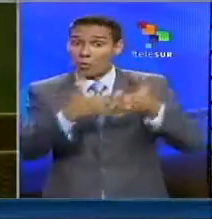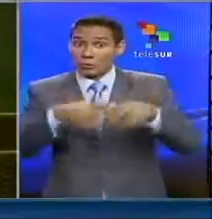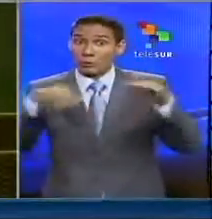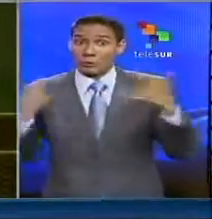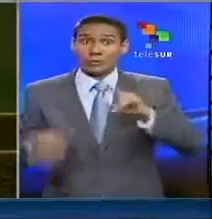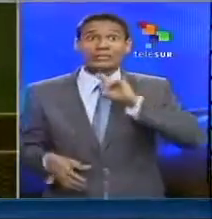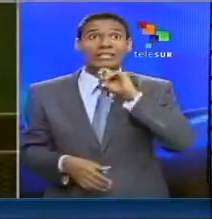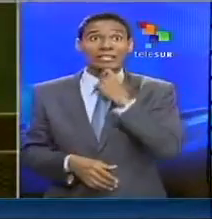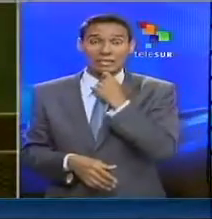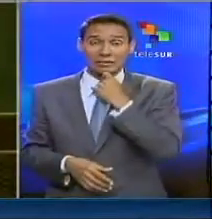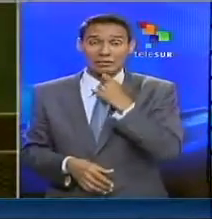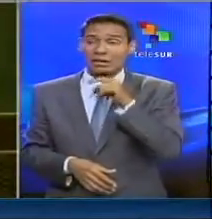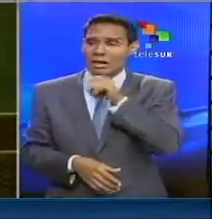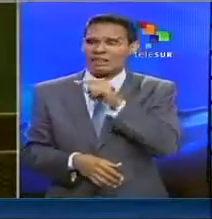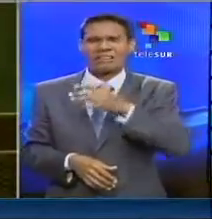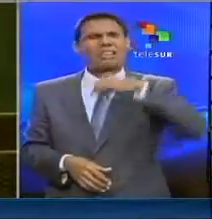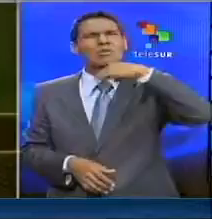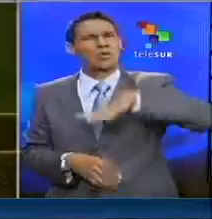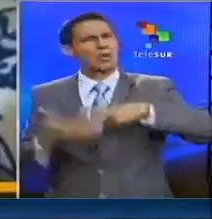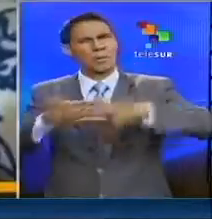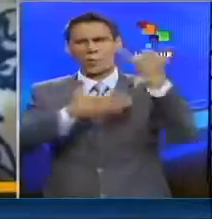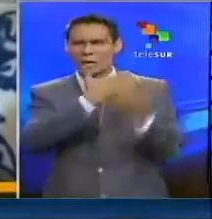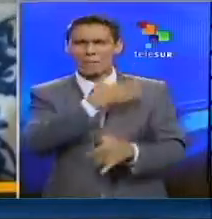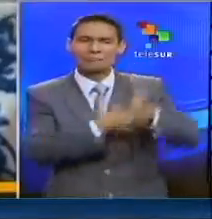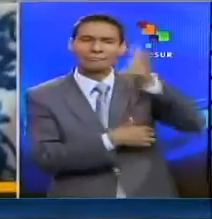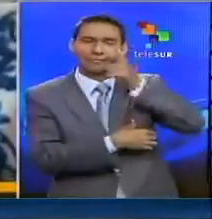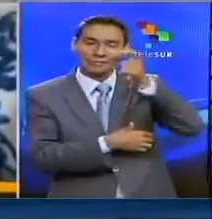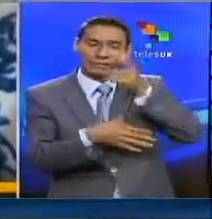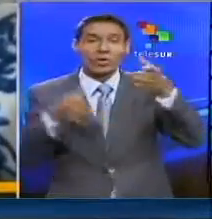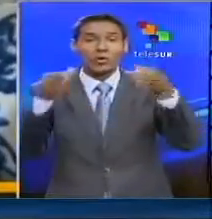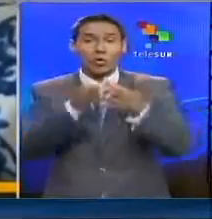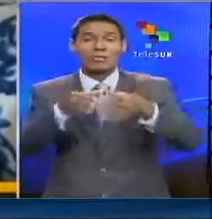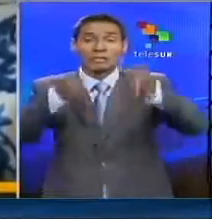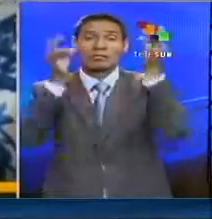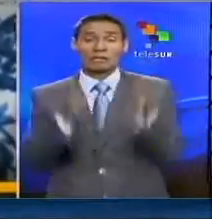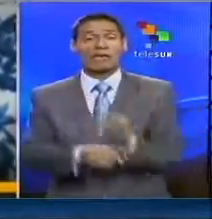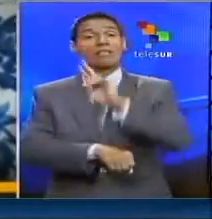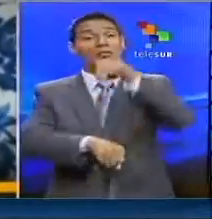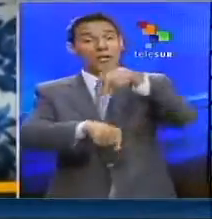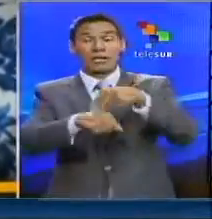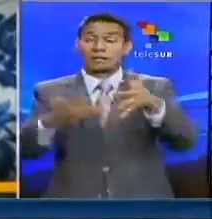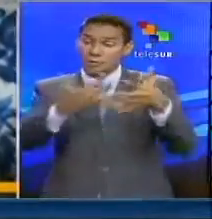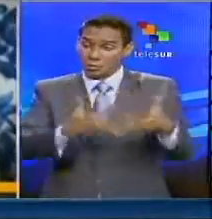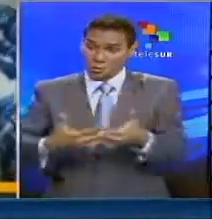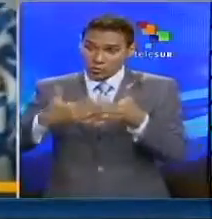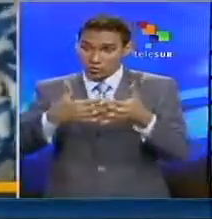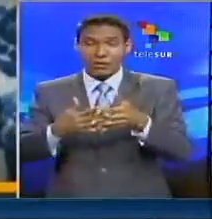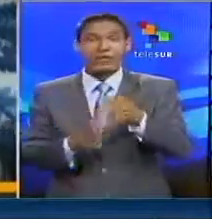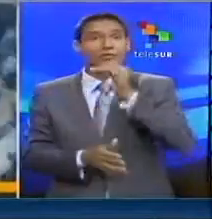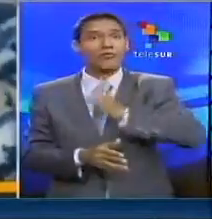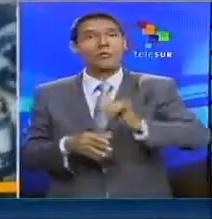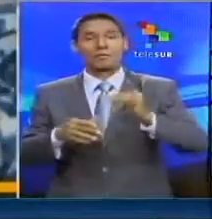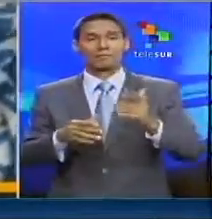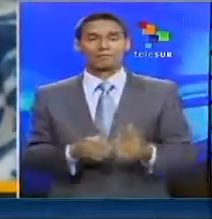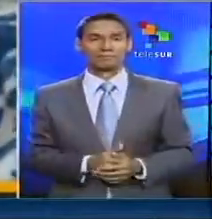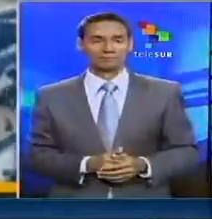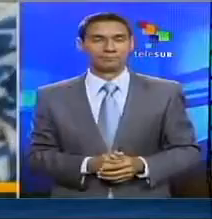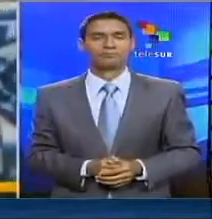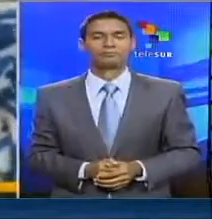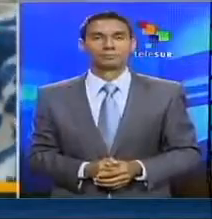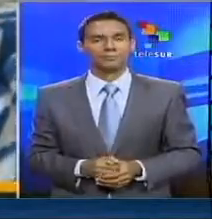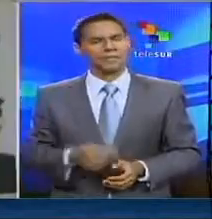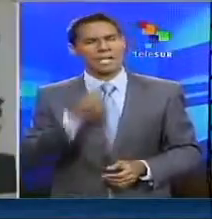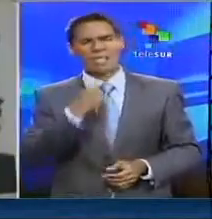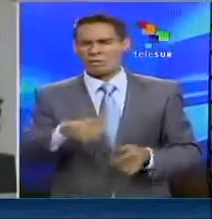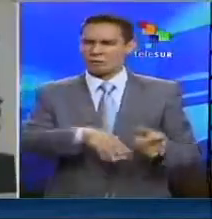secreto. Greenwald rompió la historia de los programas de vigilancia de la Agencia de Seguridad Nacional de Estados Unidos en sus informes. Recientemente